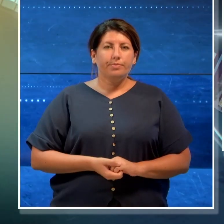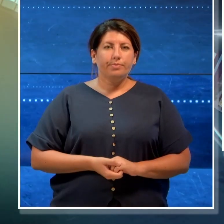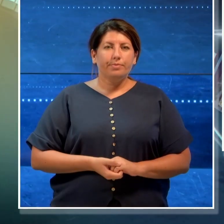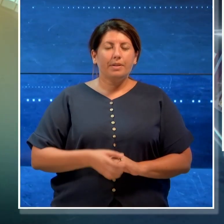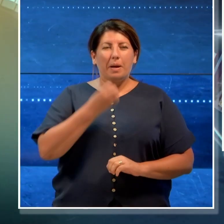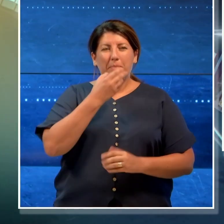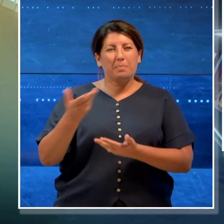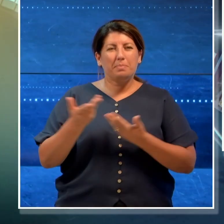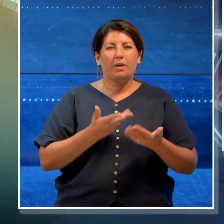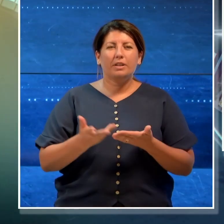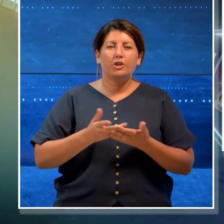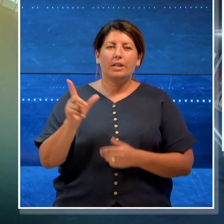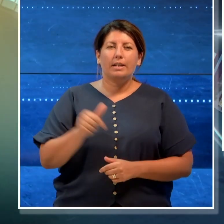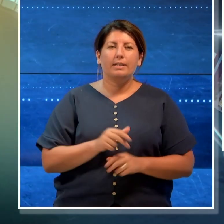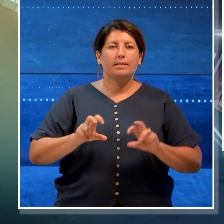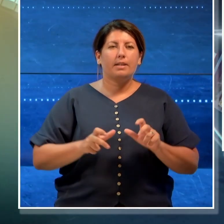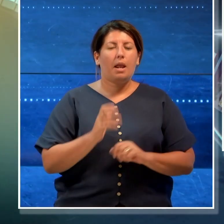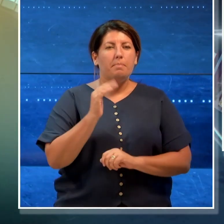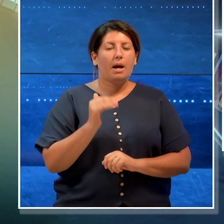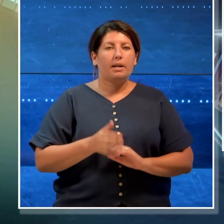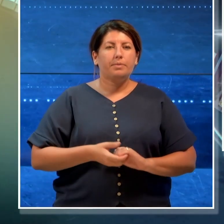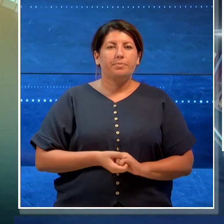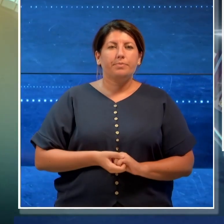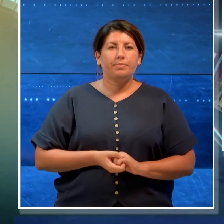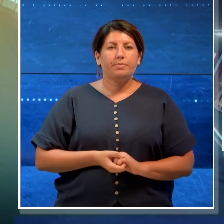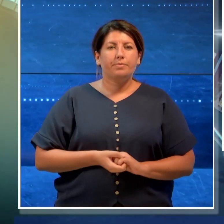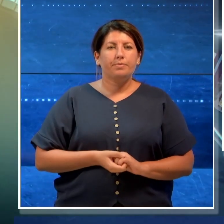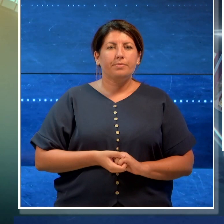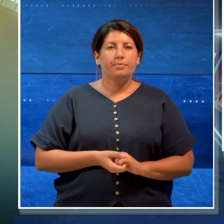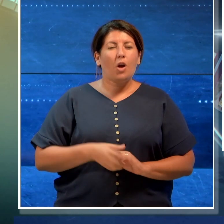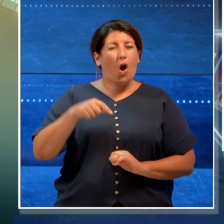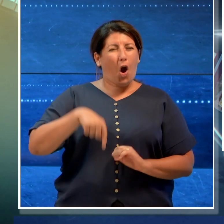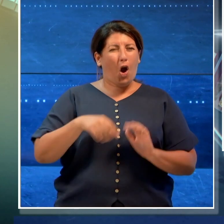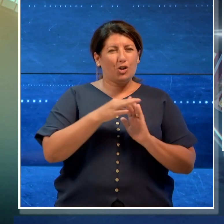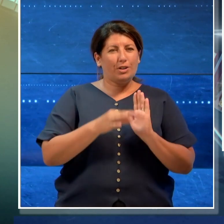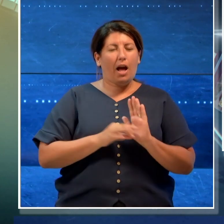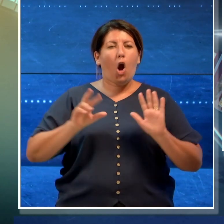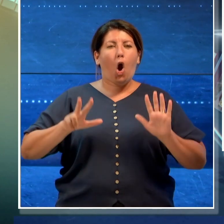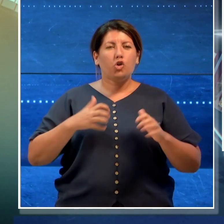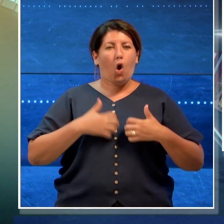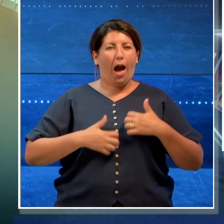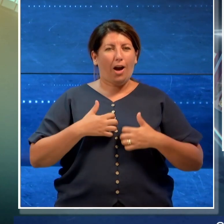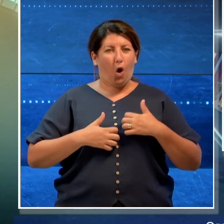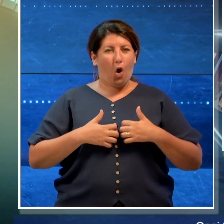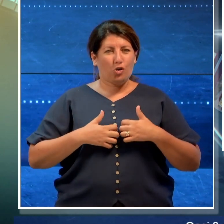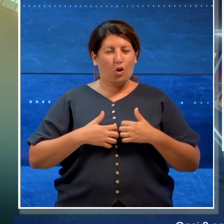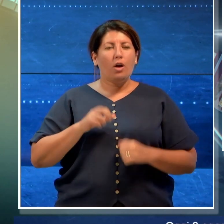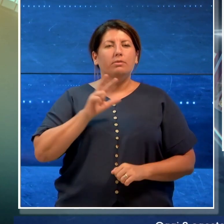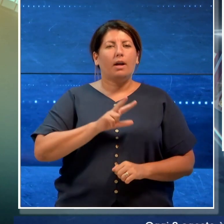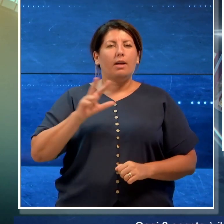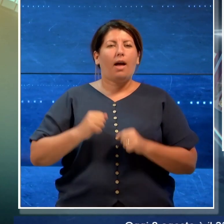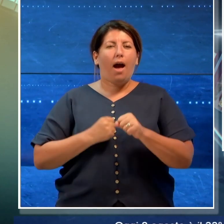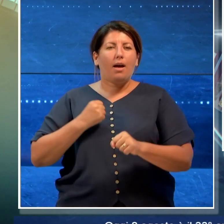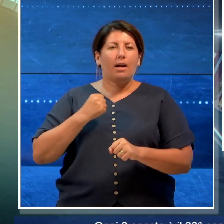Ben trovati con il TgList di Telebari. Oggi 8 agosto è il 33esimo